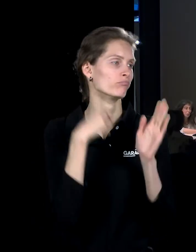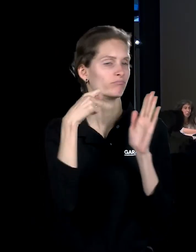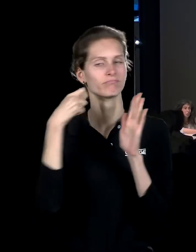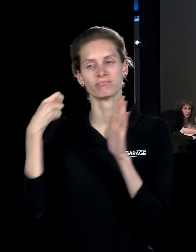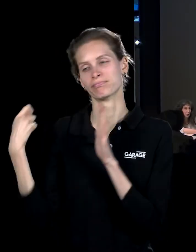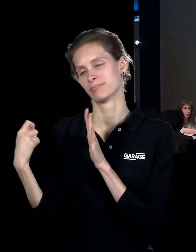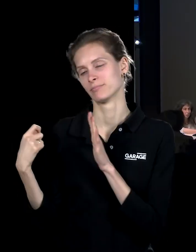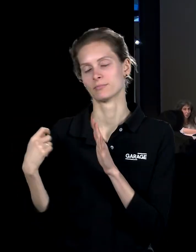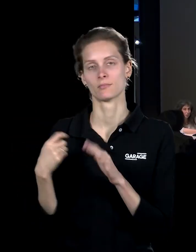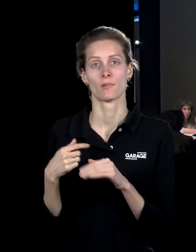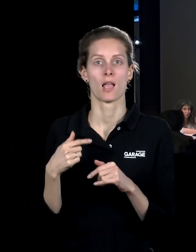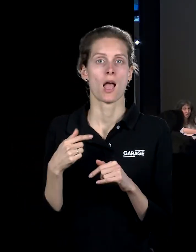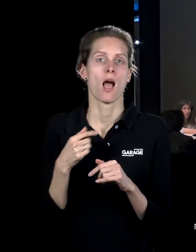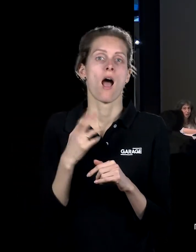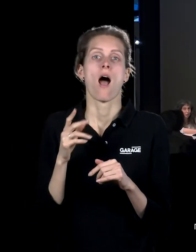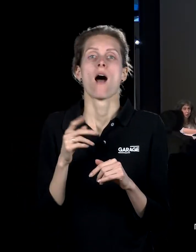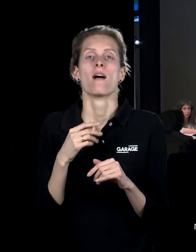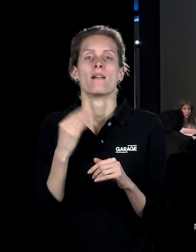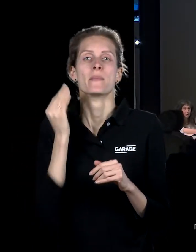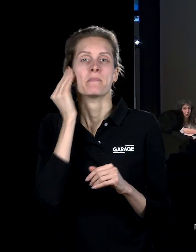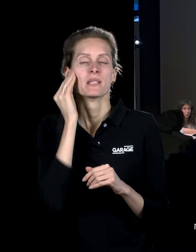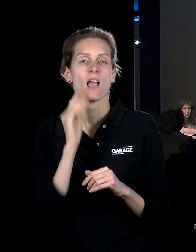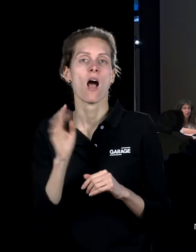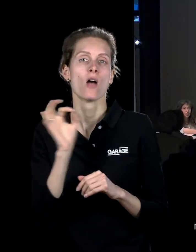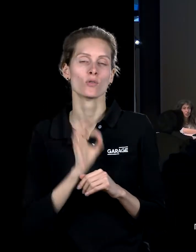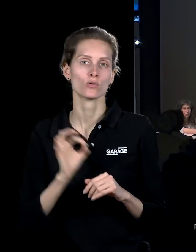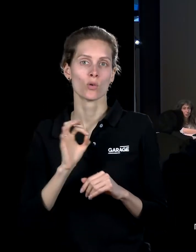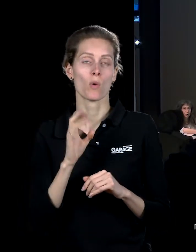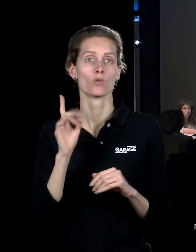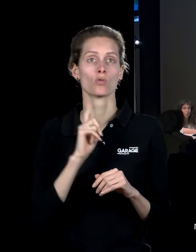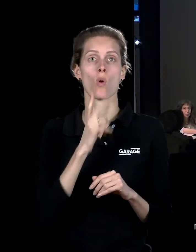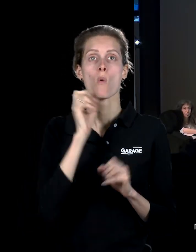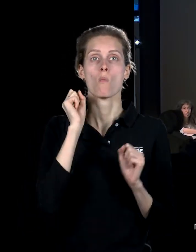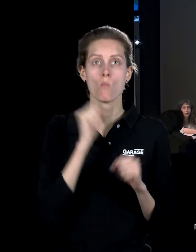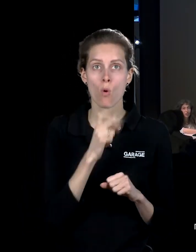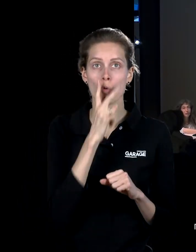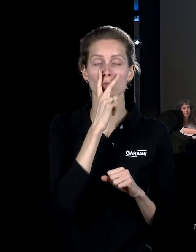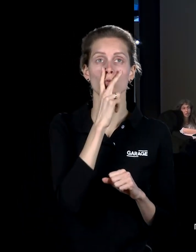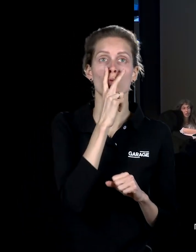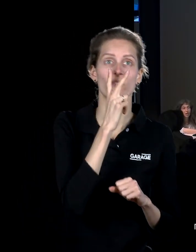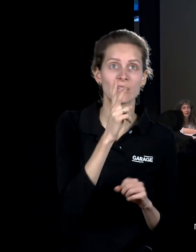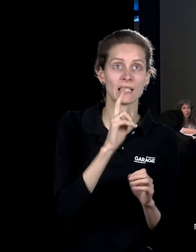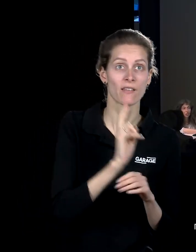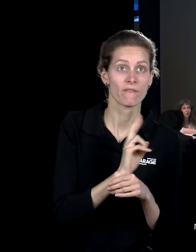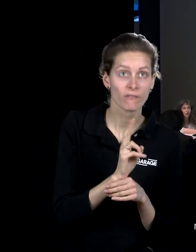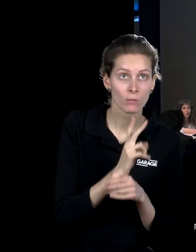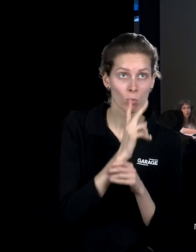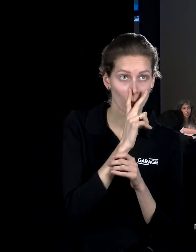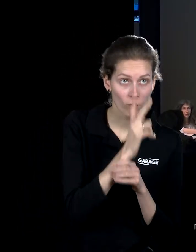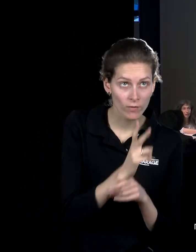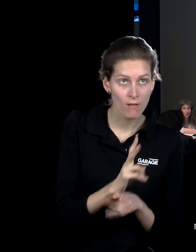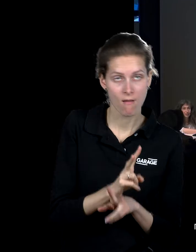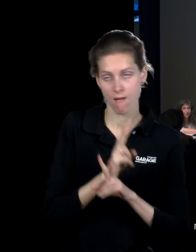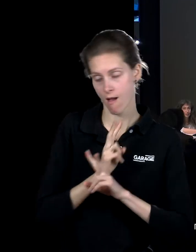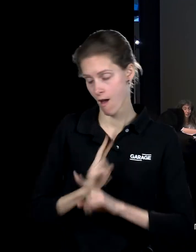не история про то, что мы можем снять такой же прекрасный фильм. Это история про то, что увидеть фильм можно, попробовав, повторив его, слово в слово